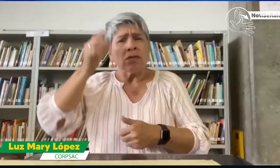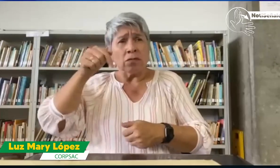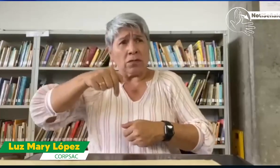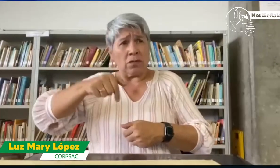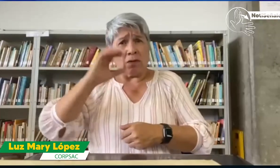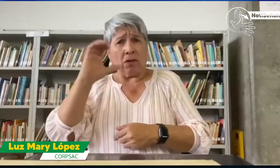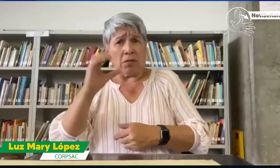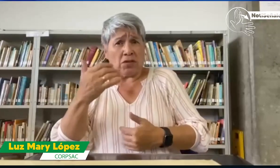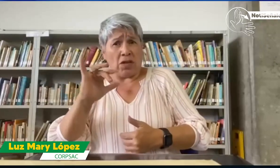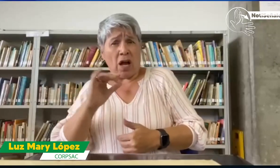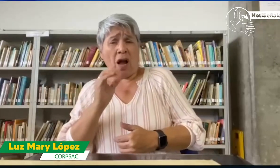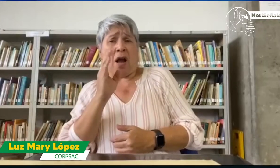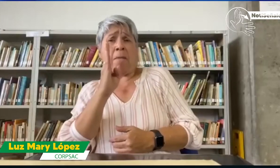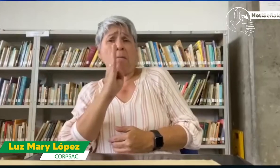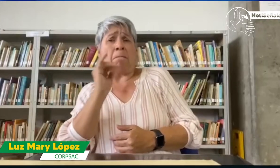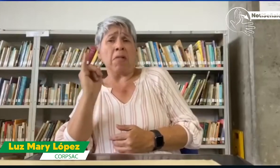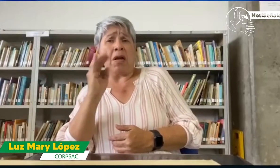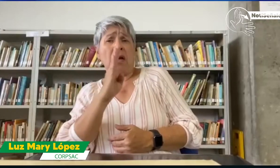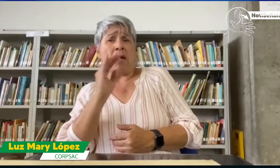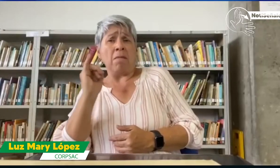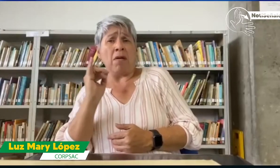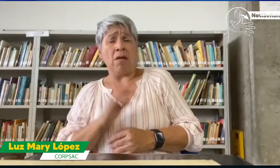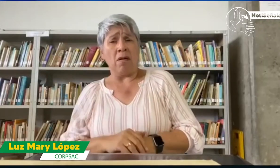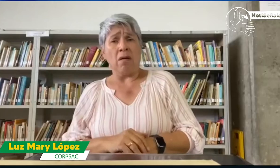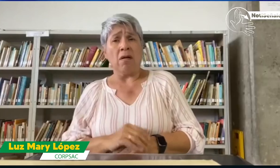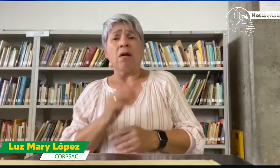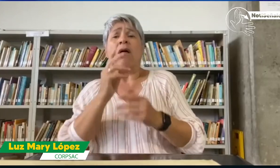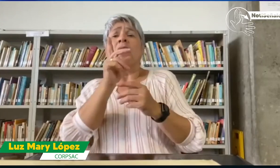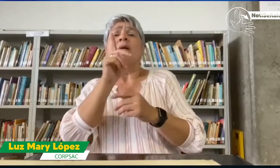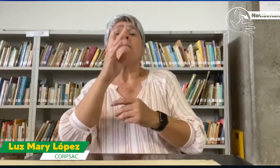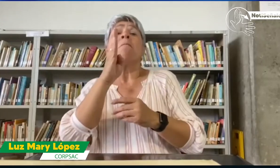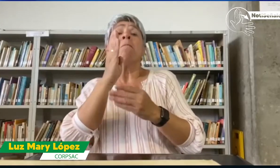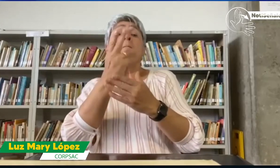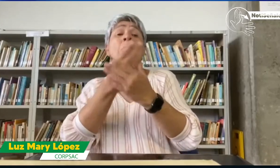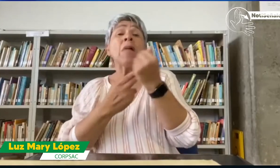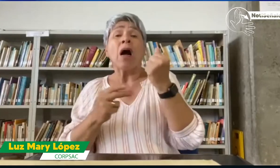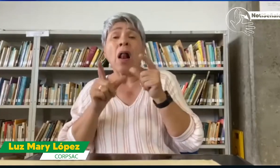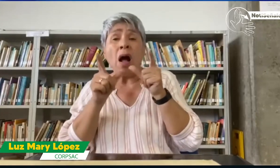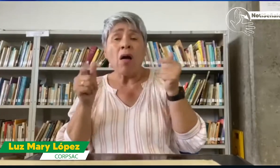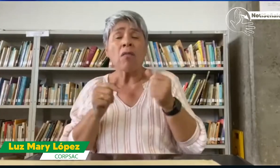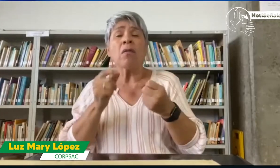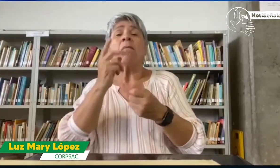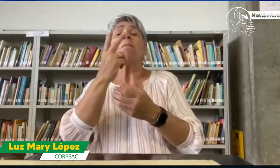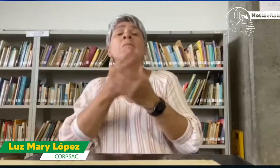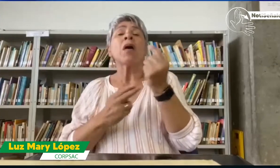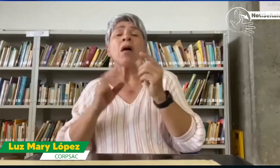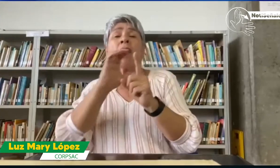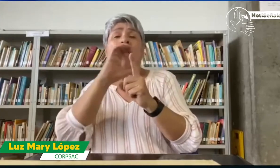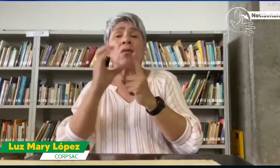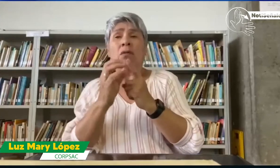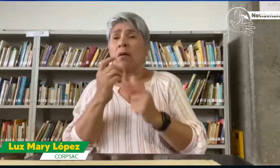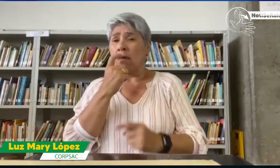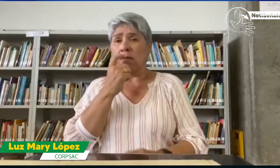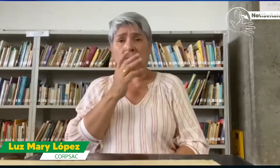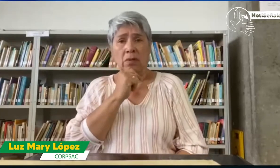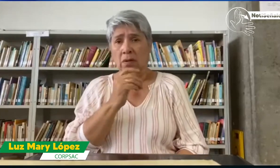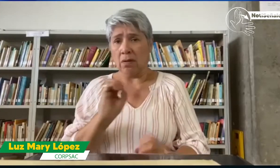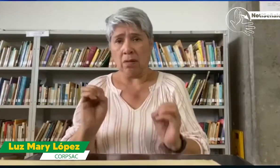Lo otro es que en Colombia se habla de una filosofía o un enfoque de la educación para sordos bilingüe y bicultural,